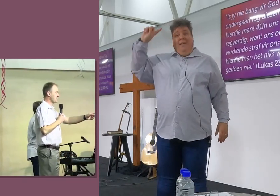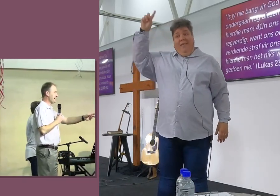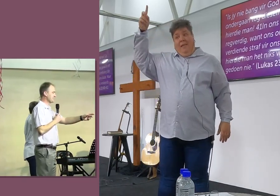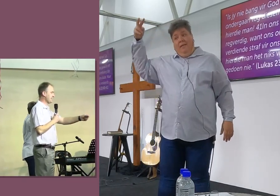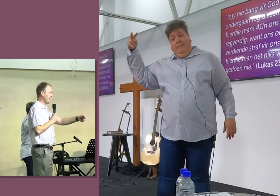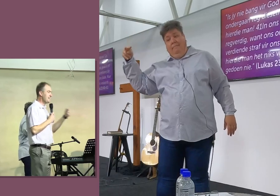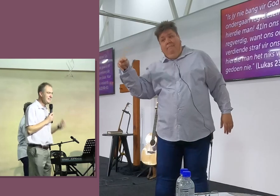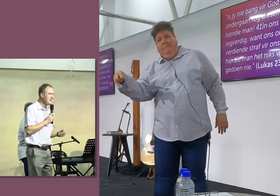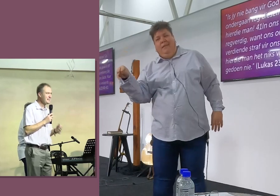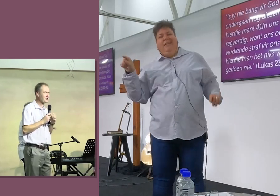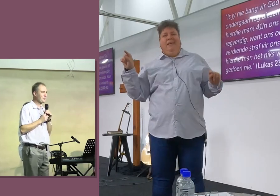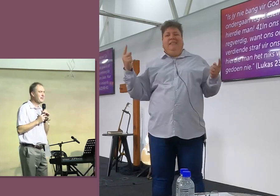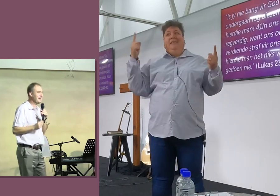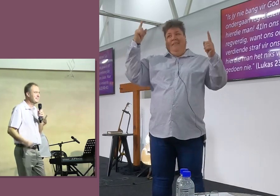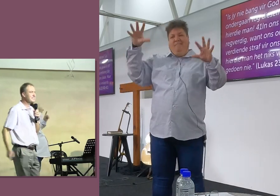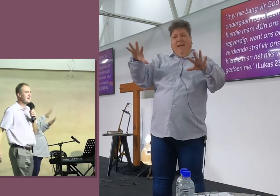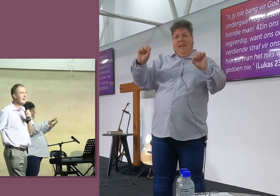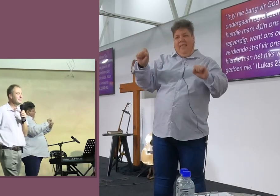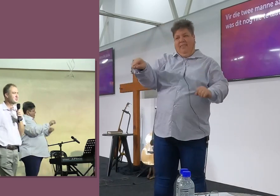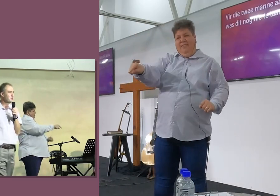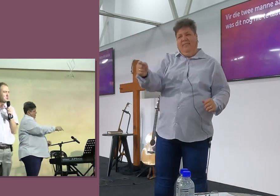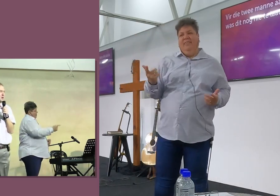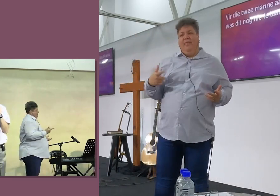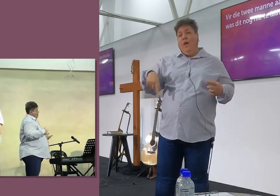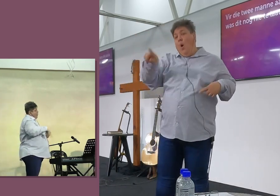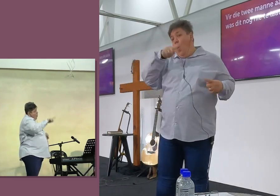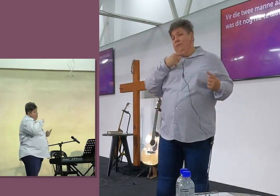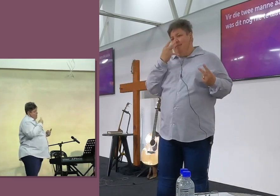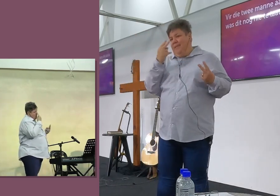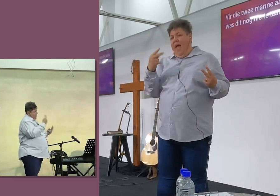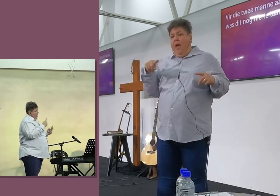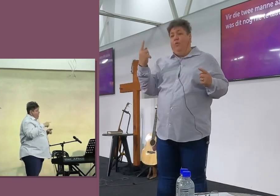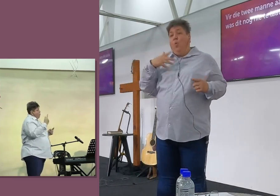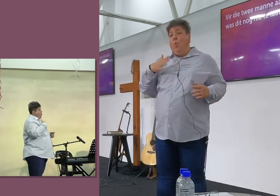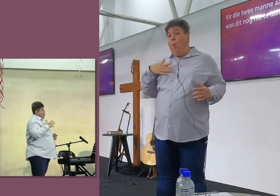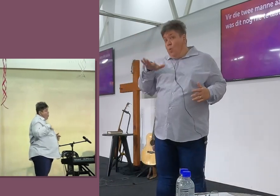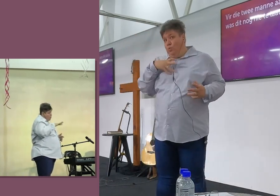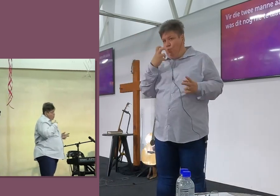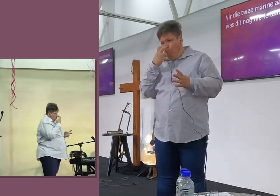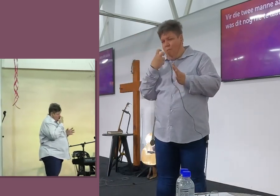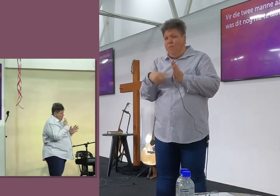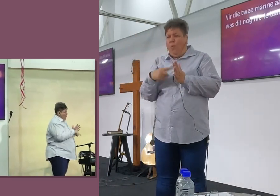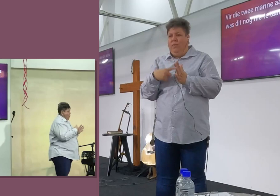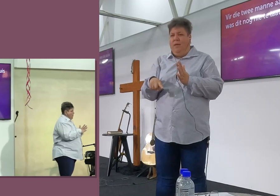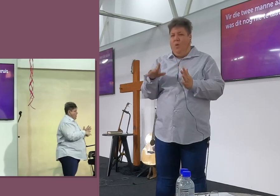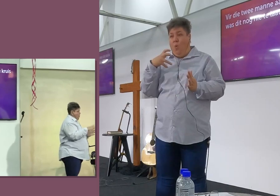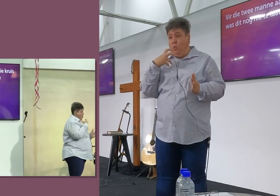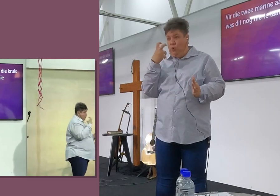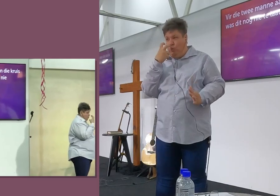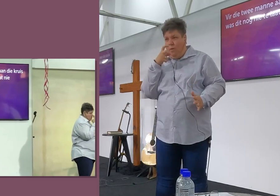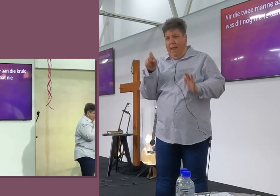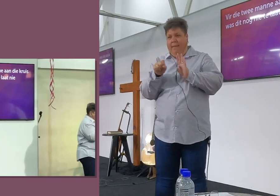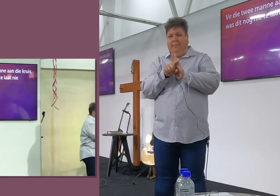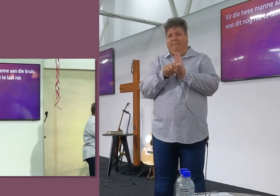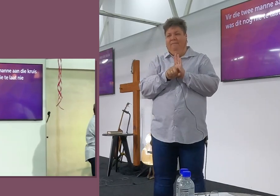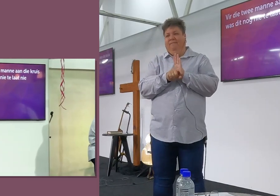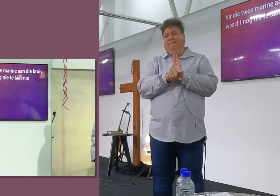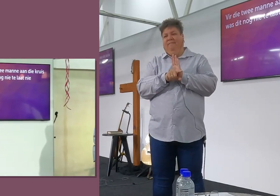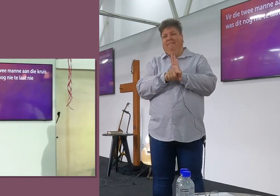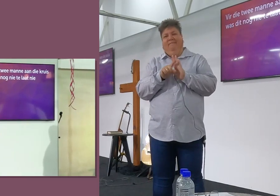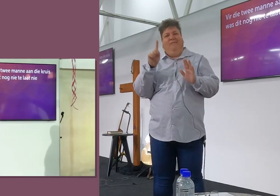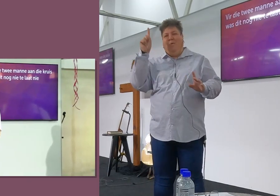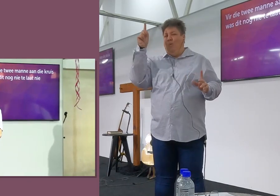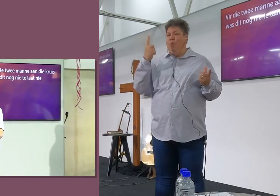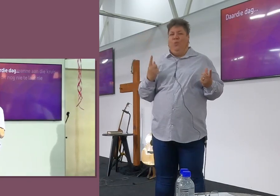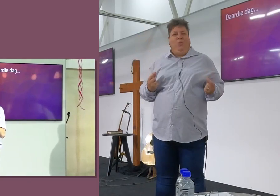die heren kyk na sy hart. En die heren redt om. En, dis, en dis kostbaar. So, vir die twee manne aan die kruis, was dit